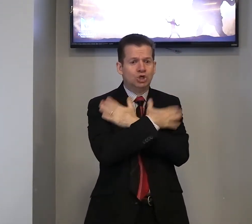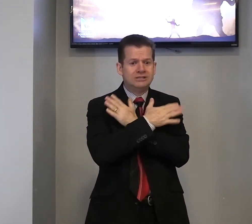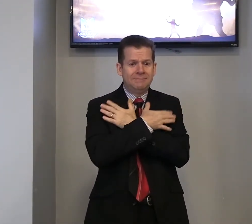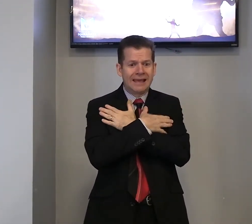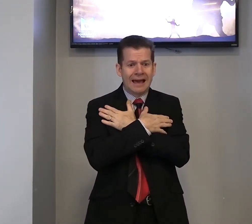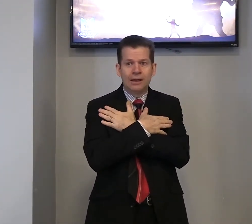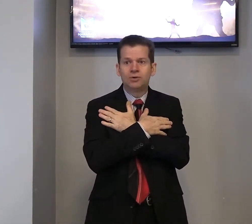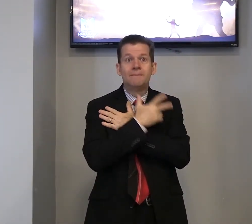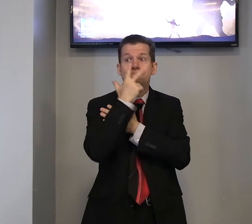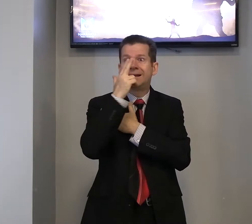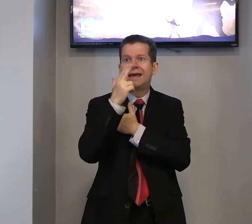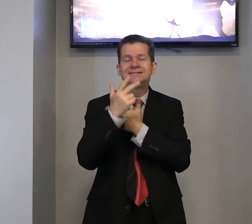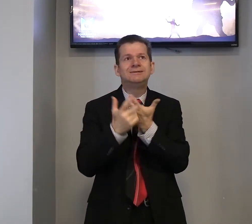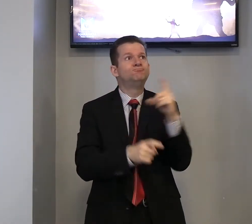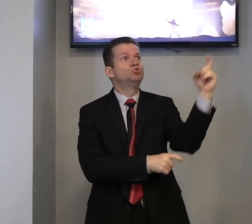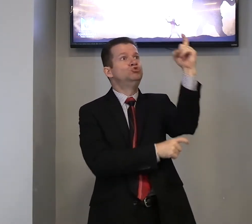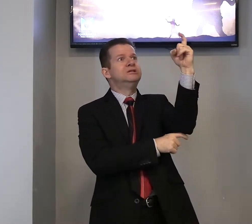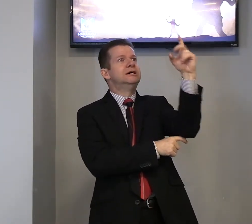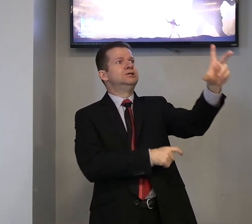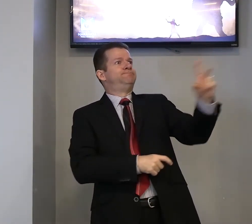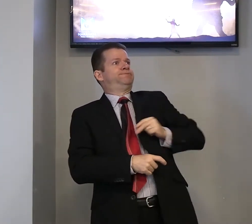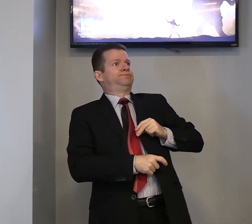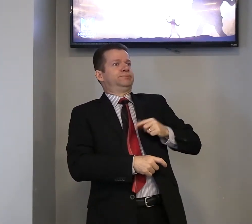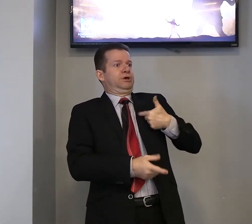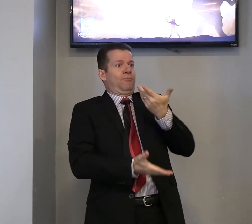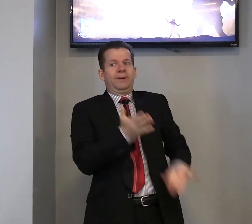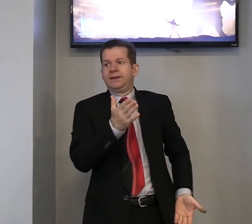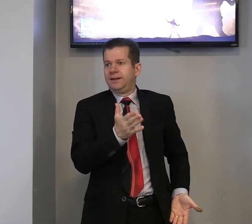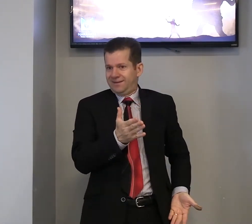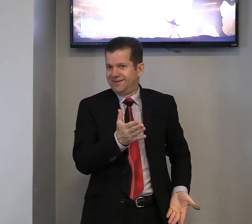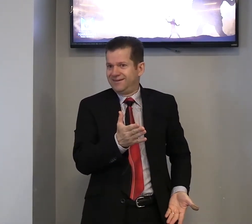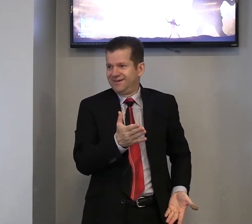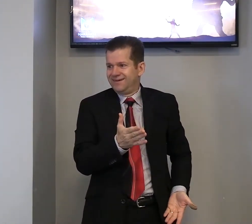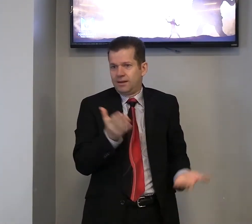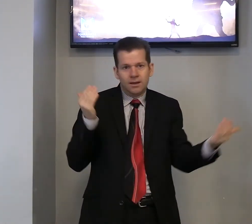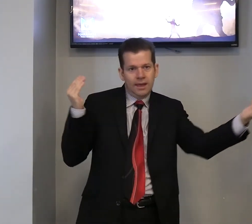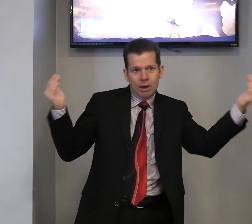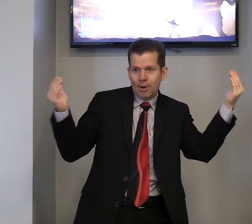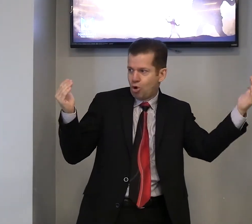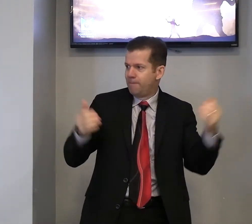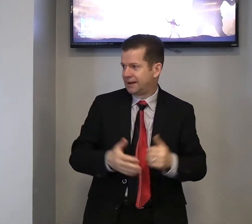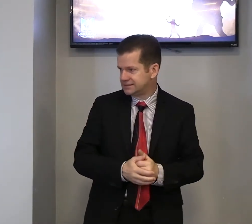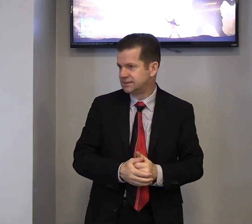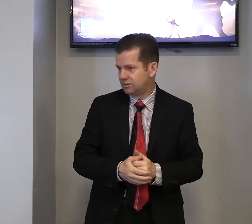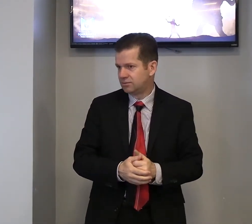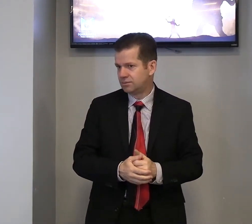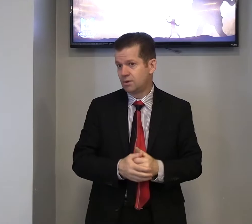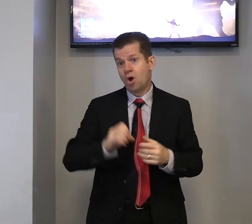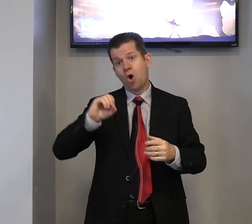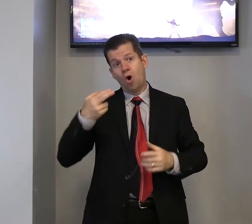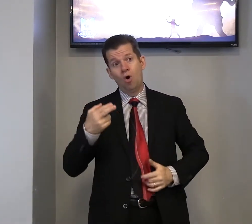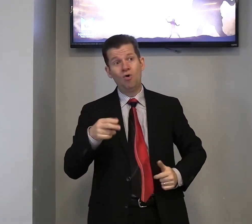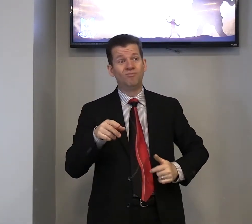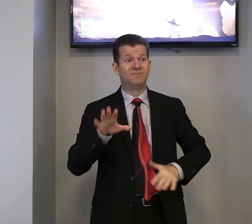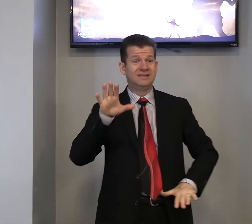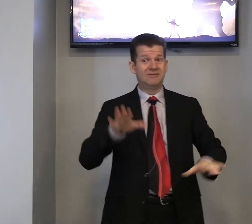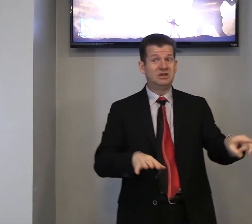todo desempregado, parece um gigante. Vou perder. É uma comparação. Ou, talvez